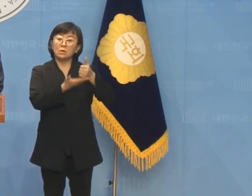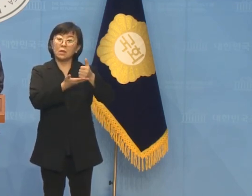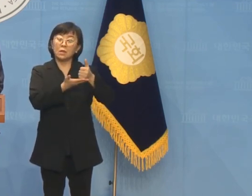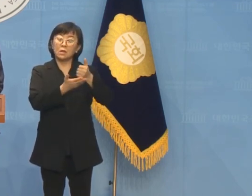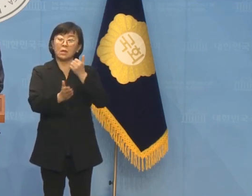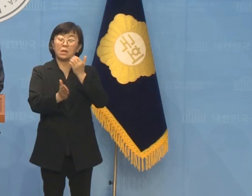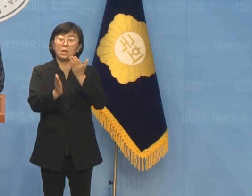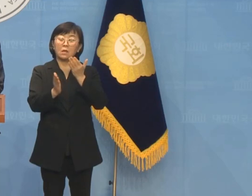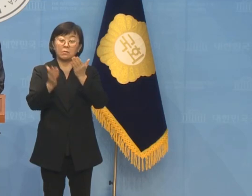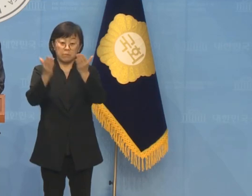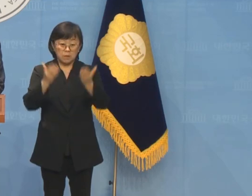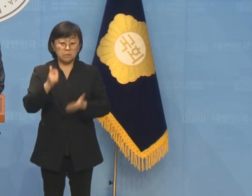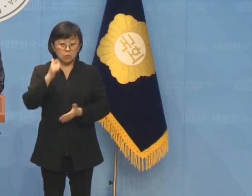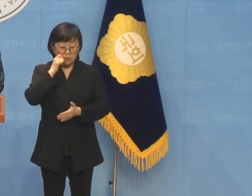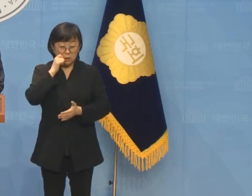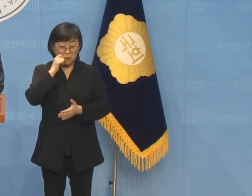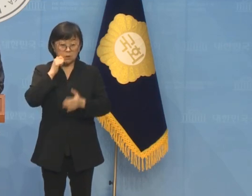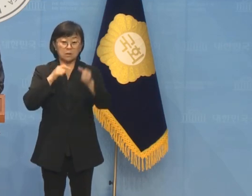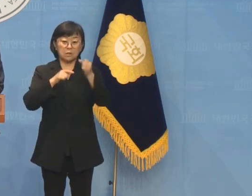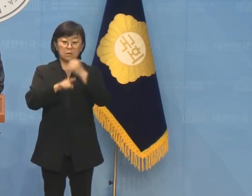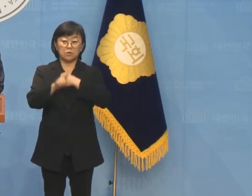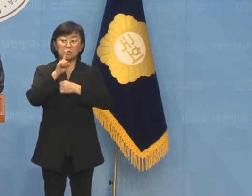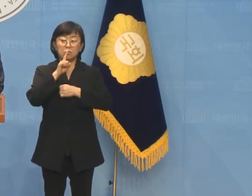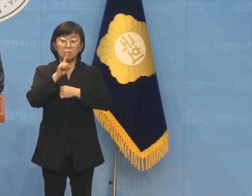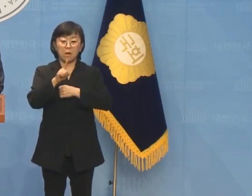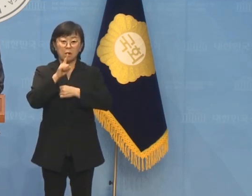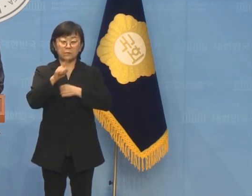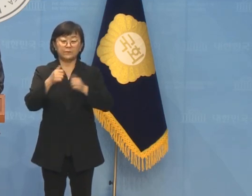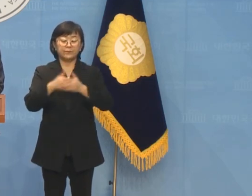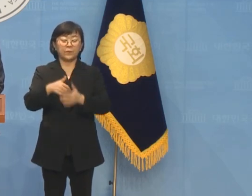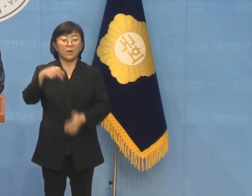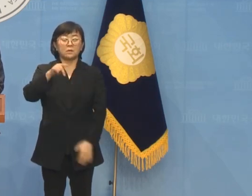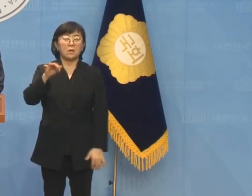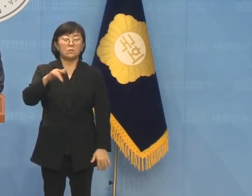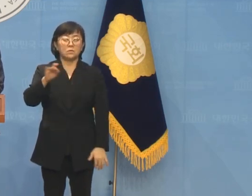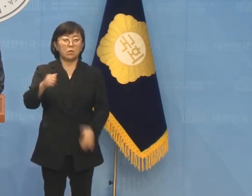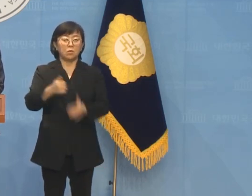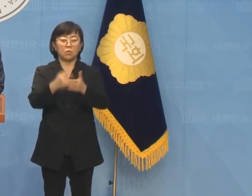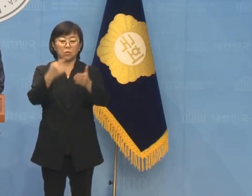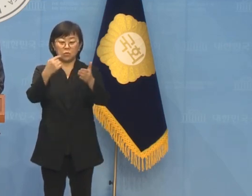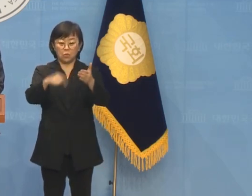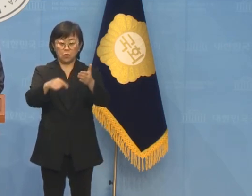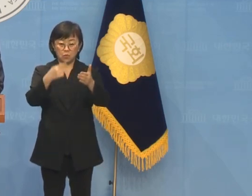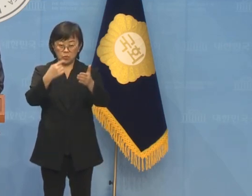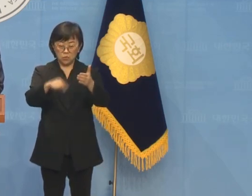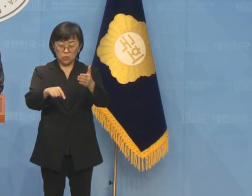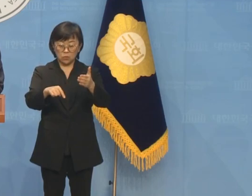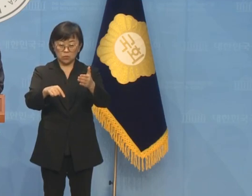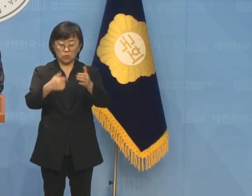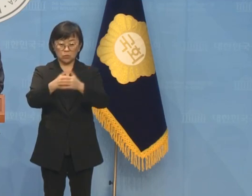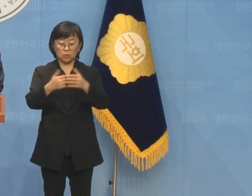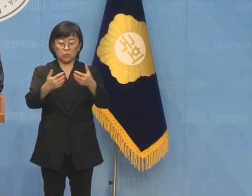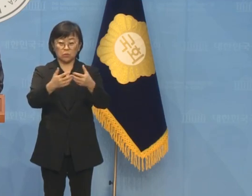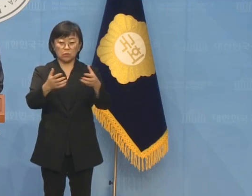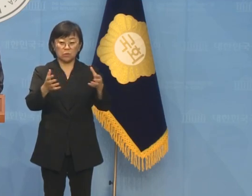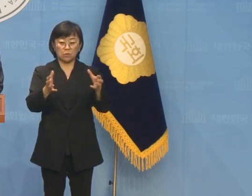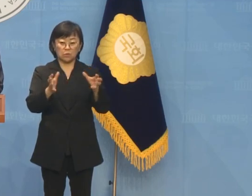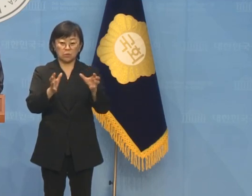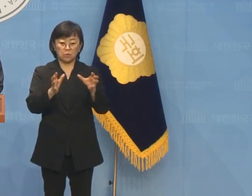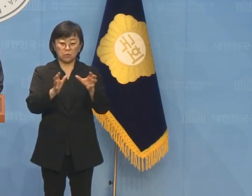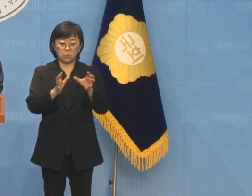3층 교육대 출신 조폭 핵관은 공천 적격